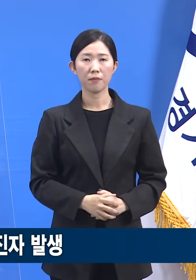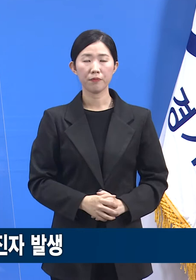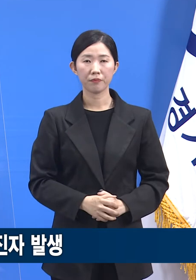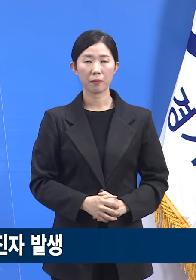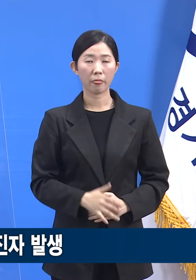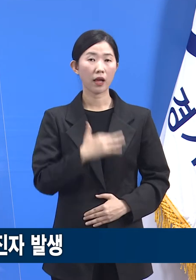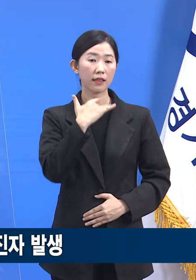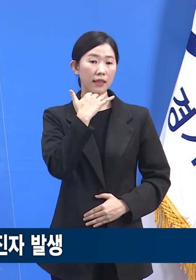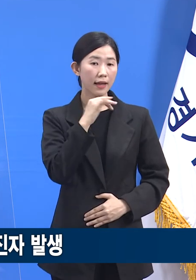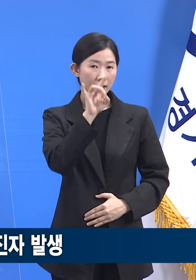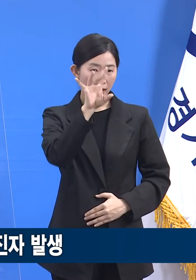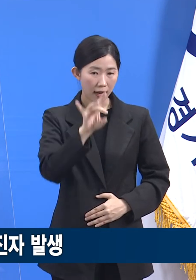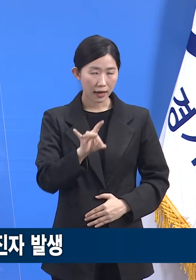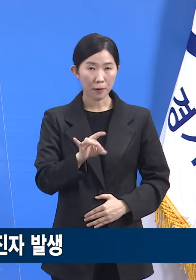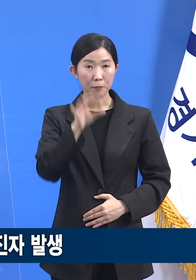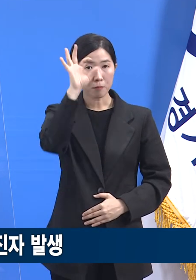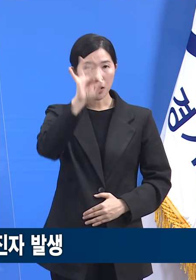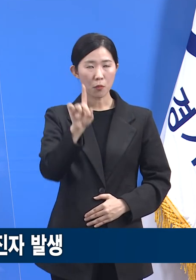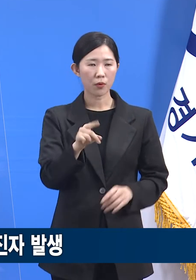연령대별로 보면